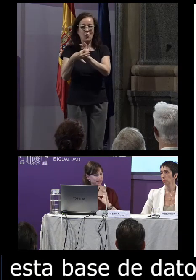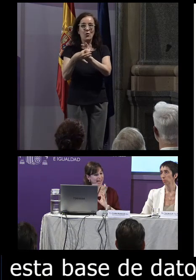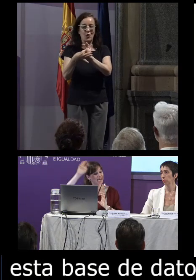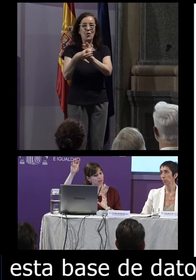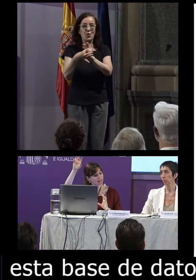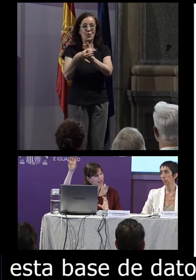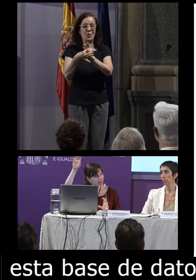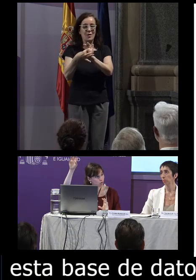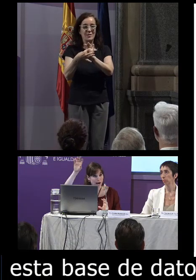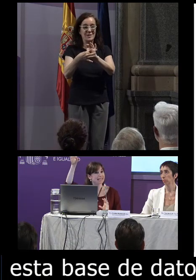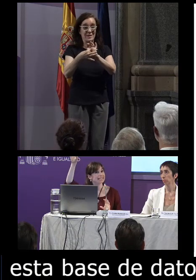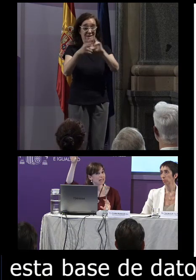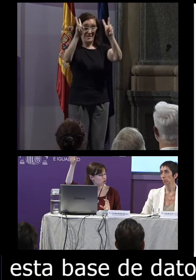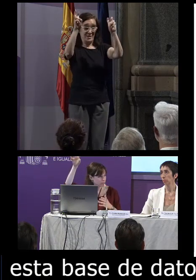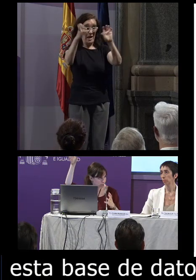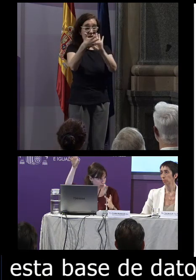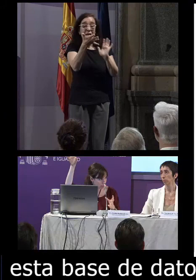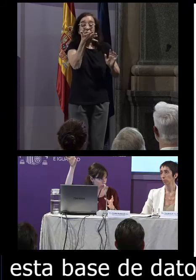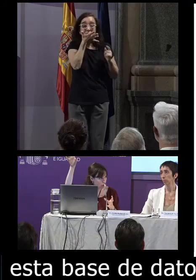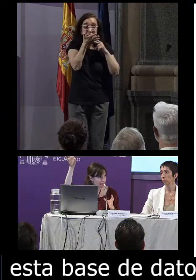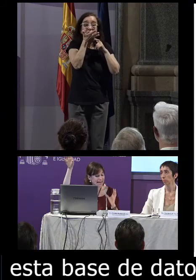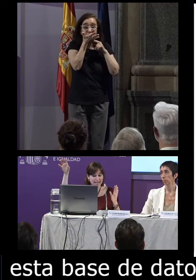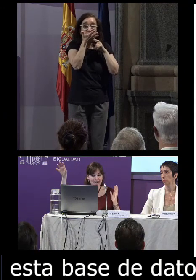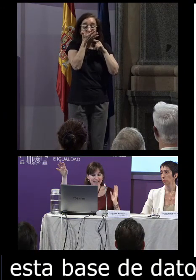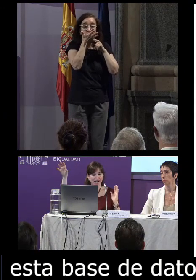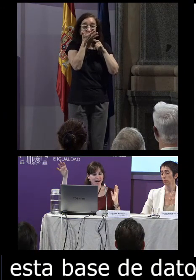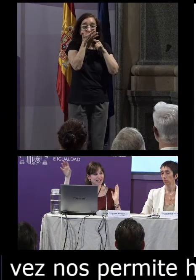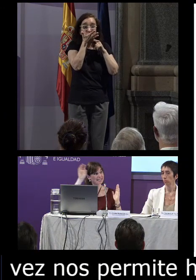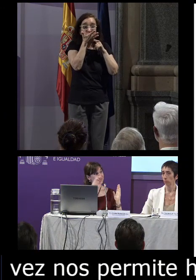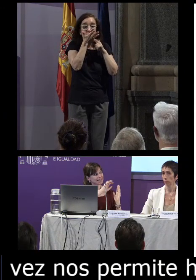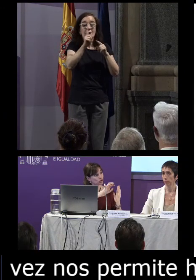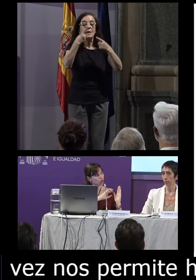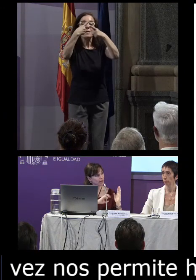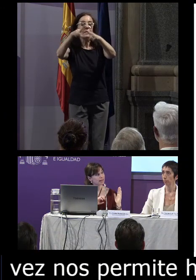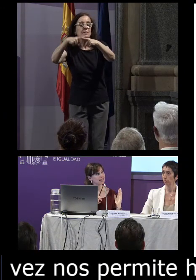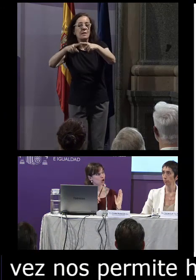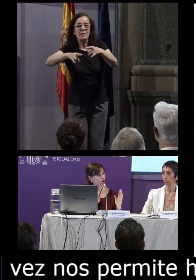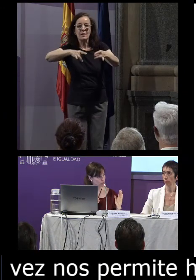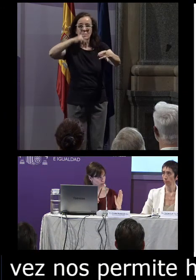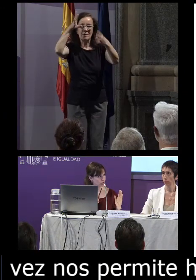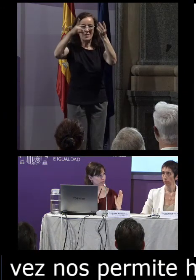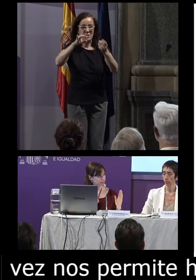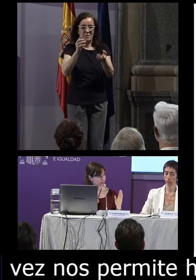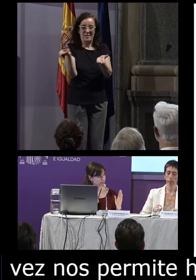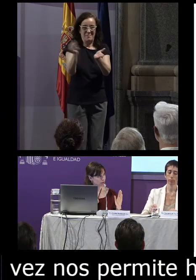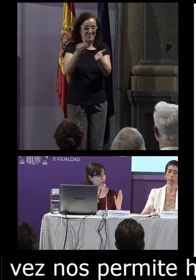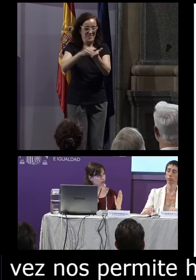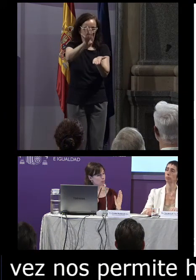el lema de la lengua el signo y las distintas ocurrencias del corpus